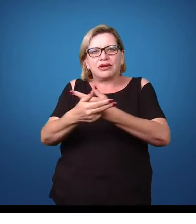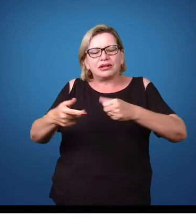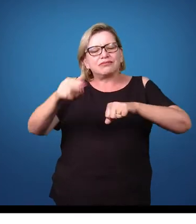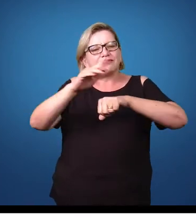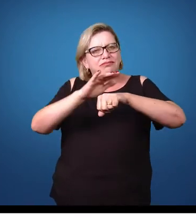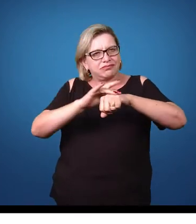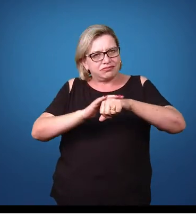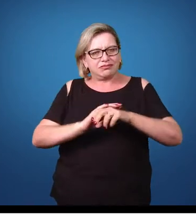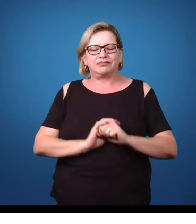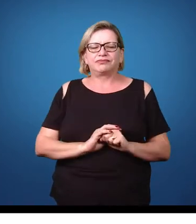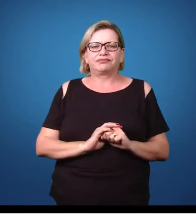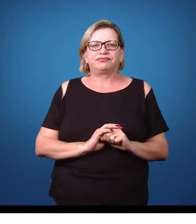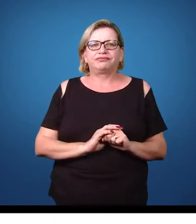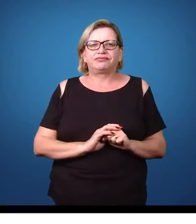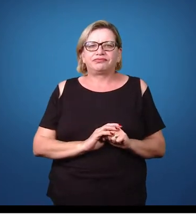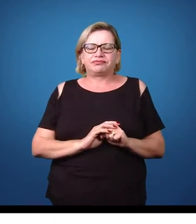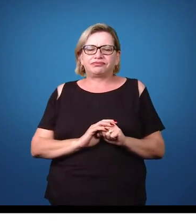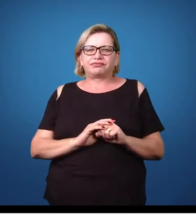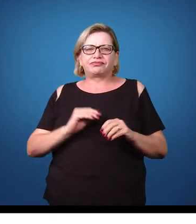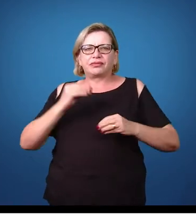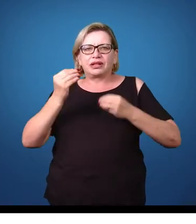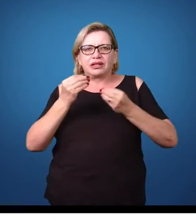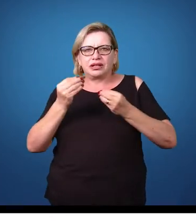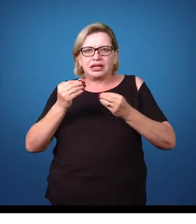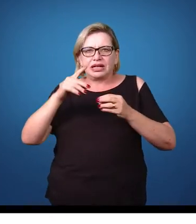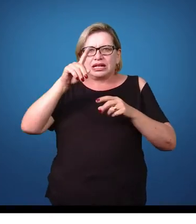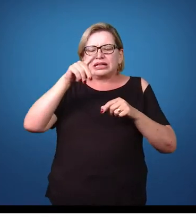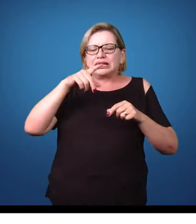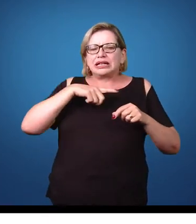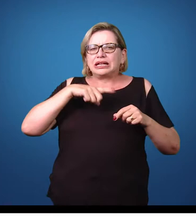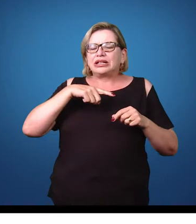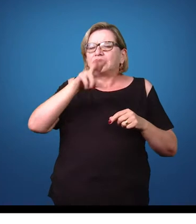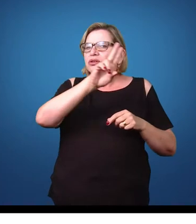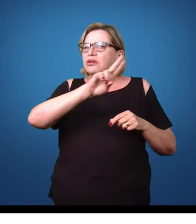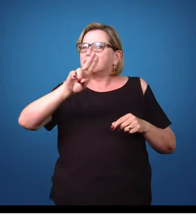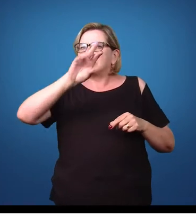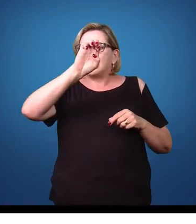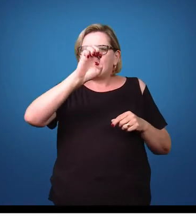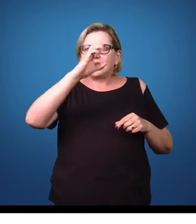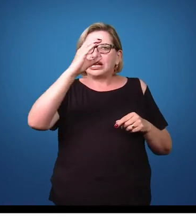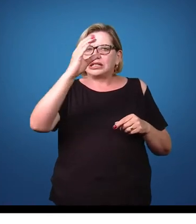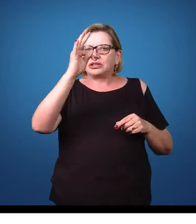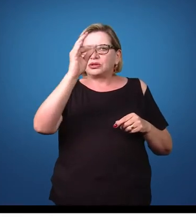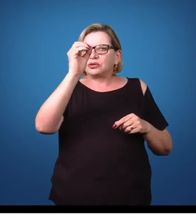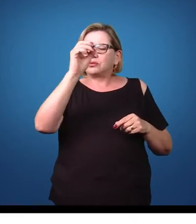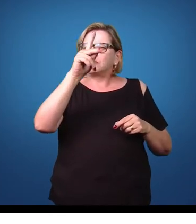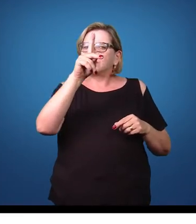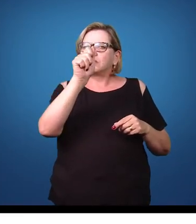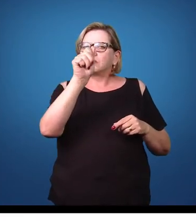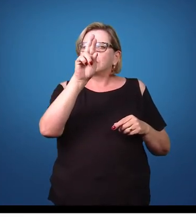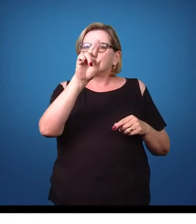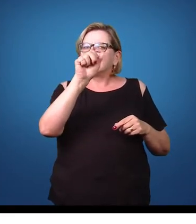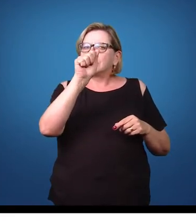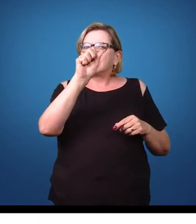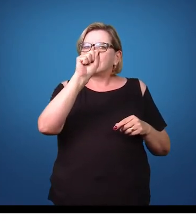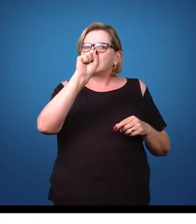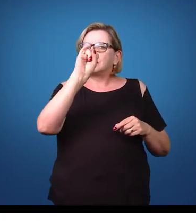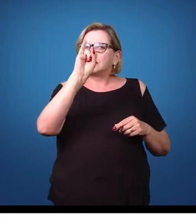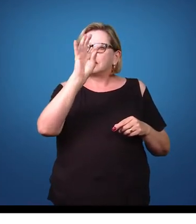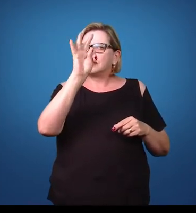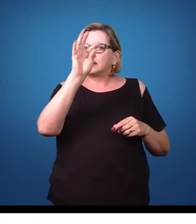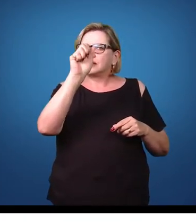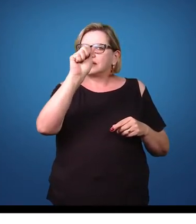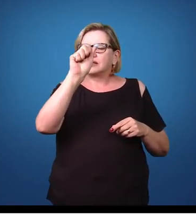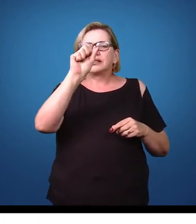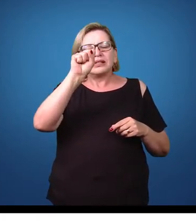doenças. Bom, a gente chama de ectoparasitas os parasitas que